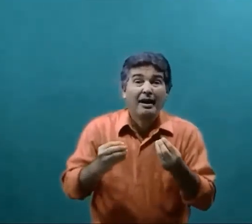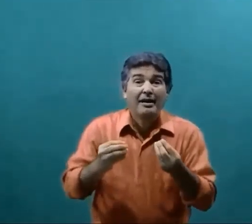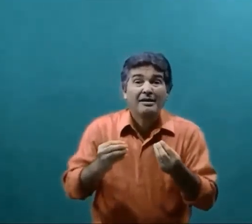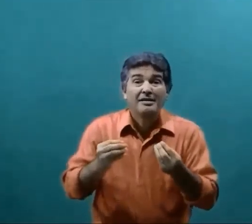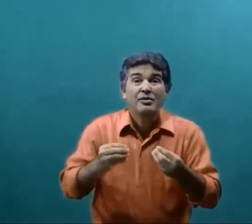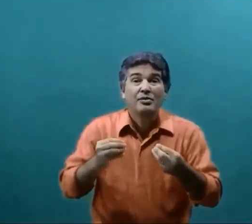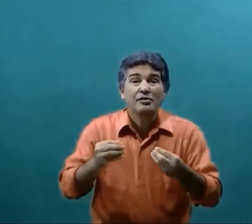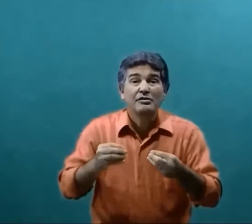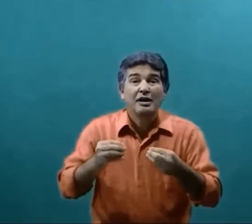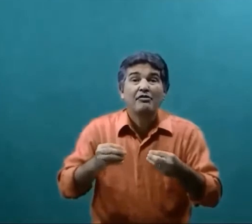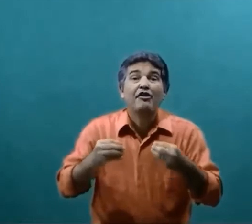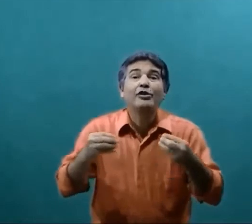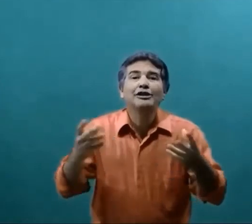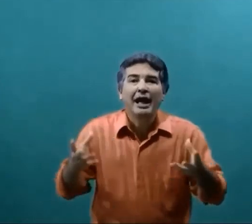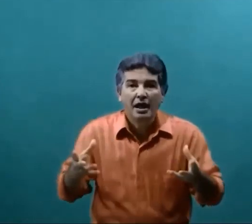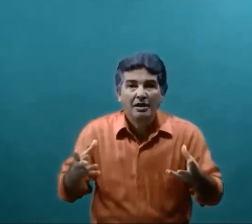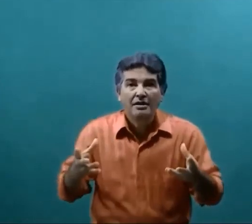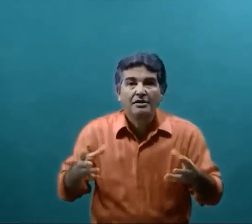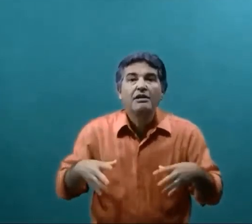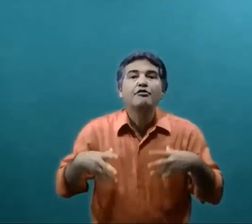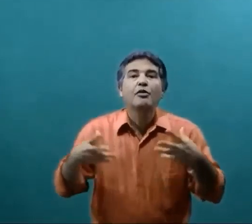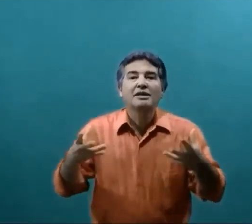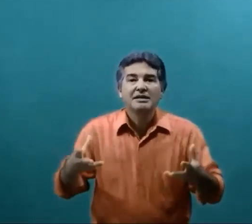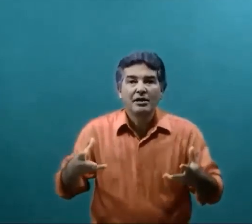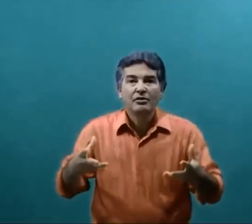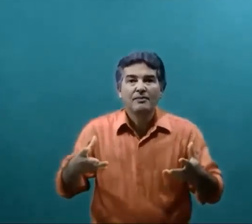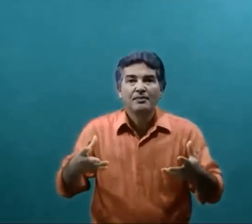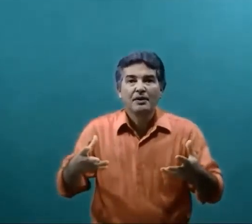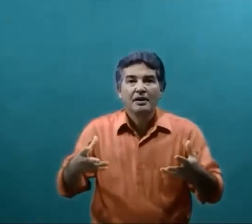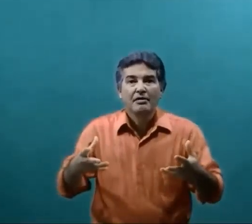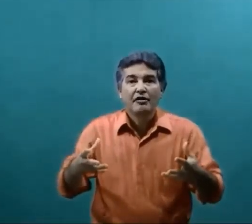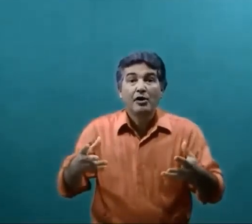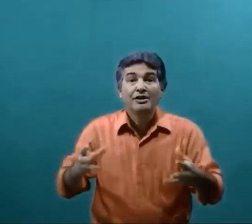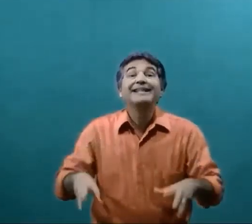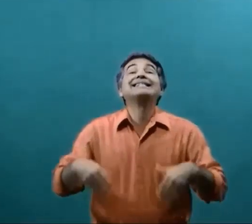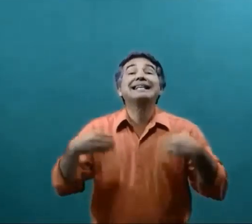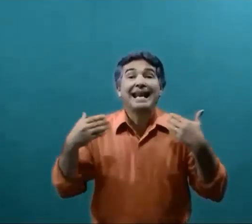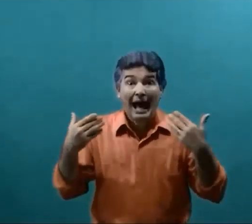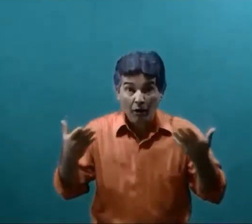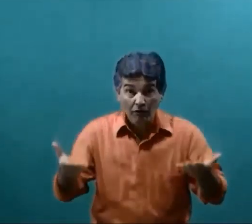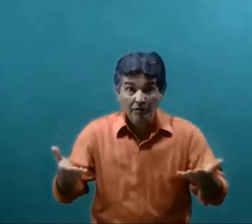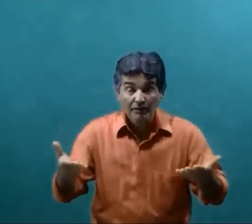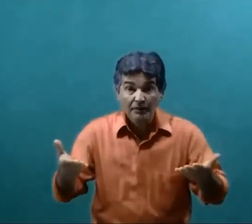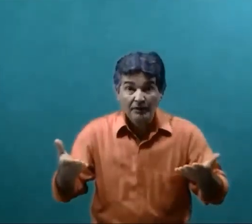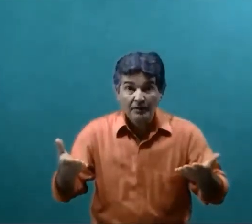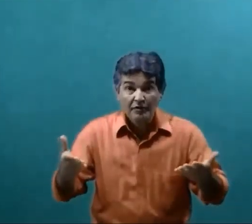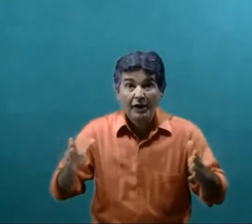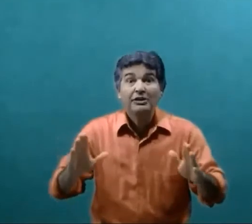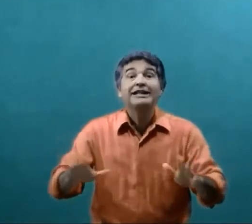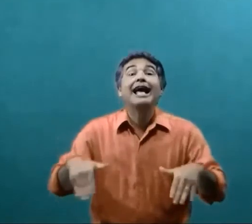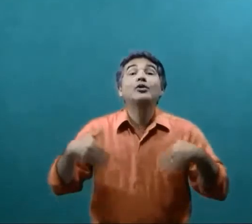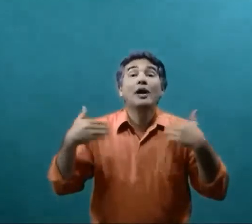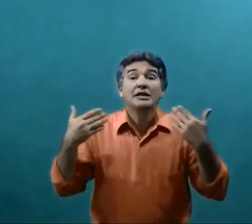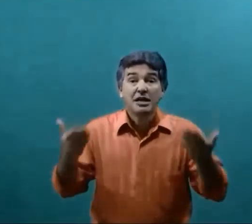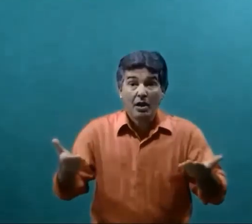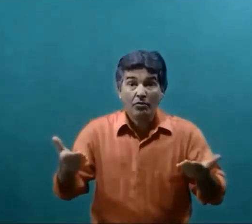São É falta De informação Falta de sinal Falta de educação